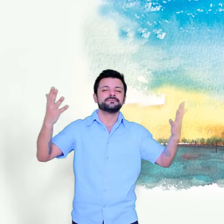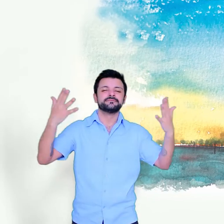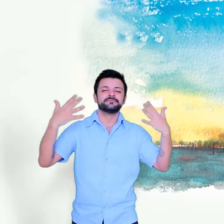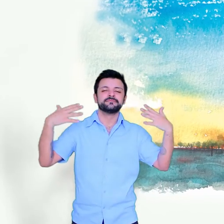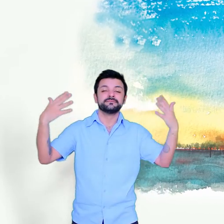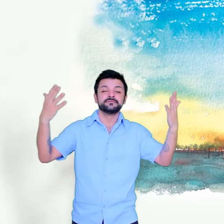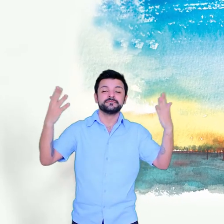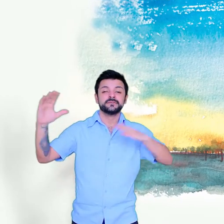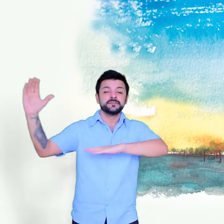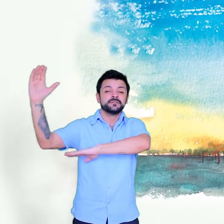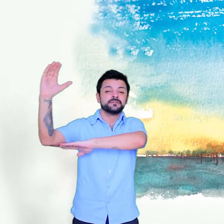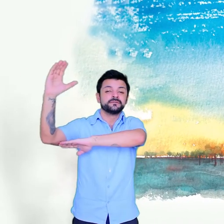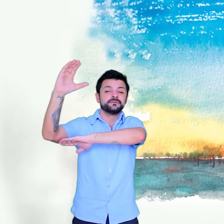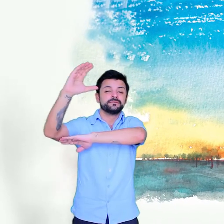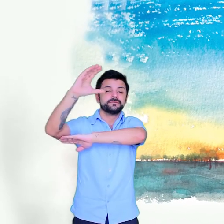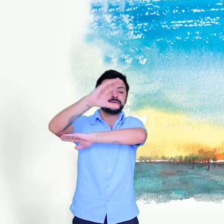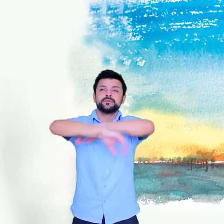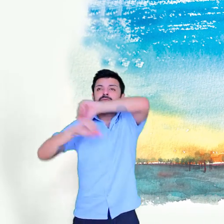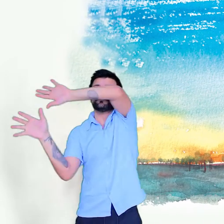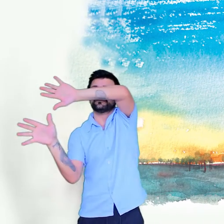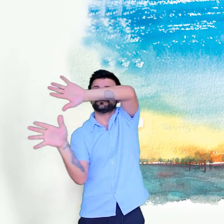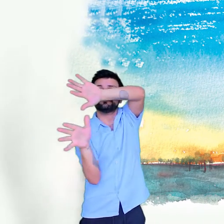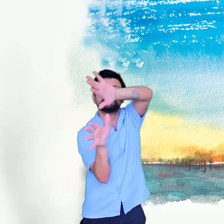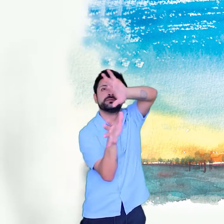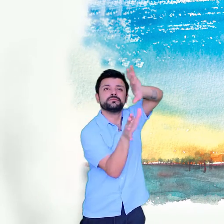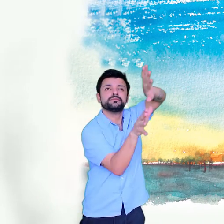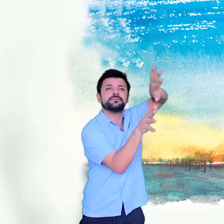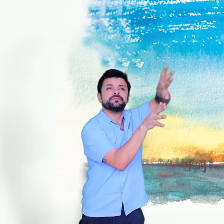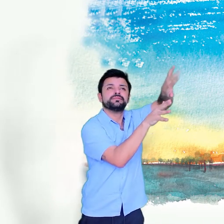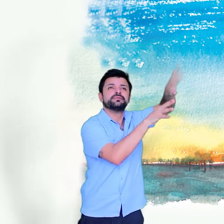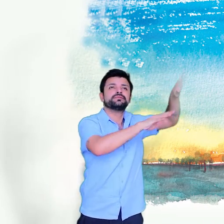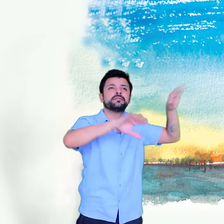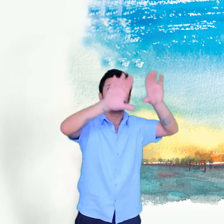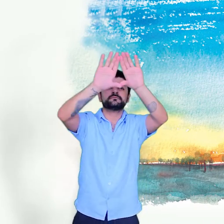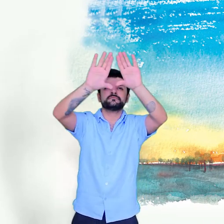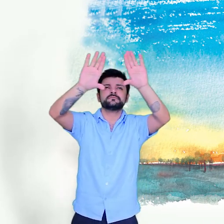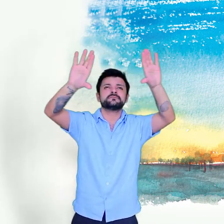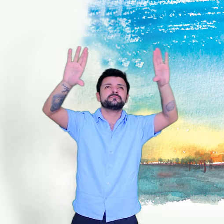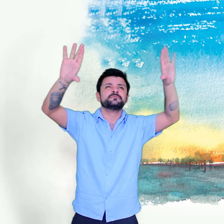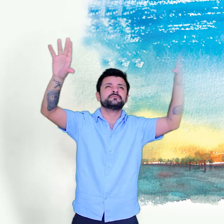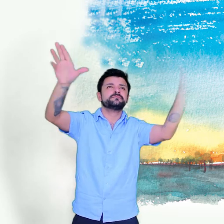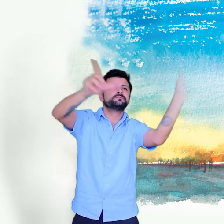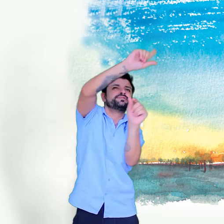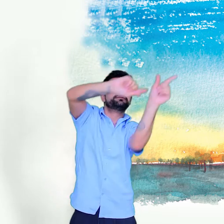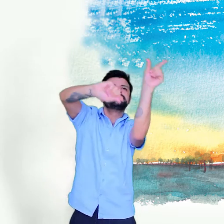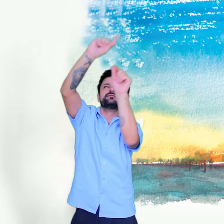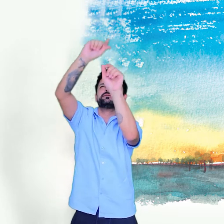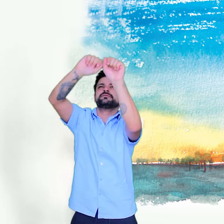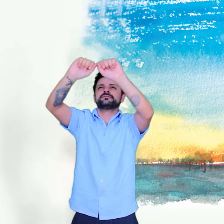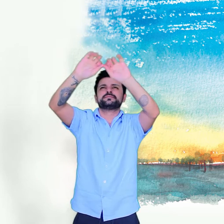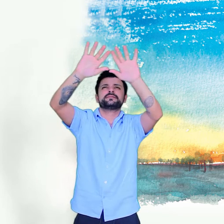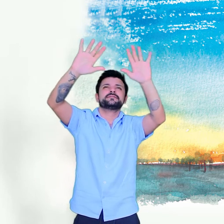Calorosamente e Deixa um Rastro de Estrelas Estrelas Estrelas